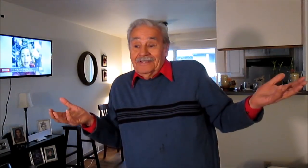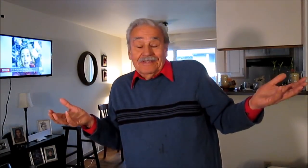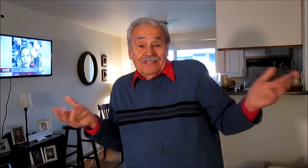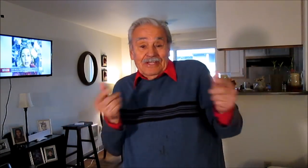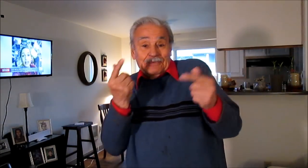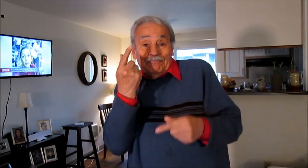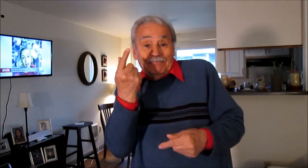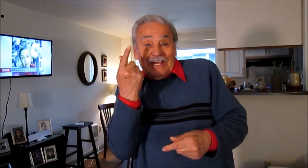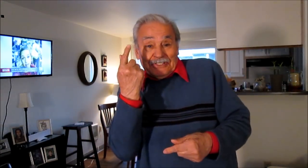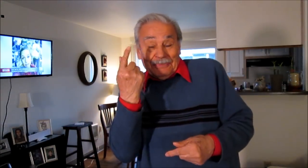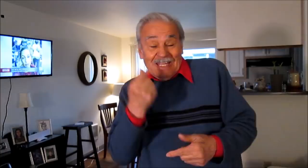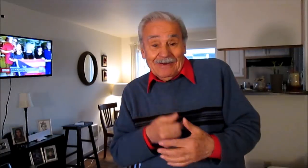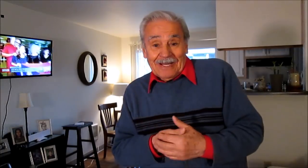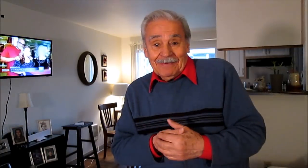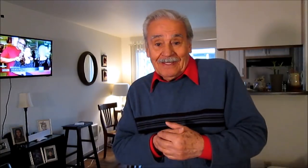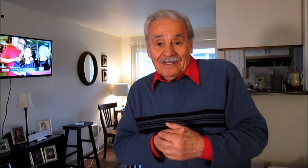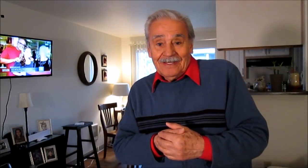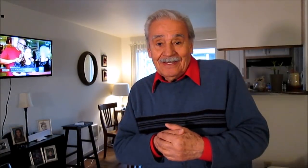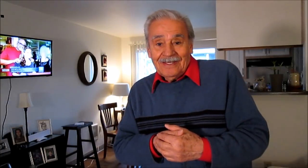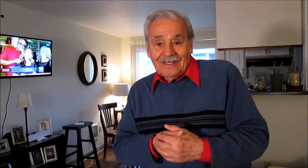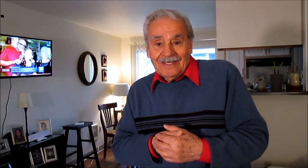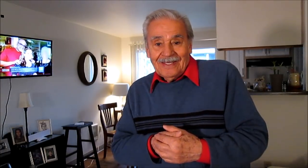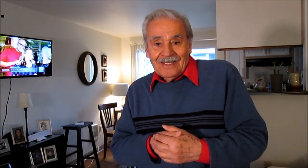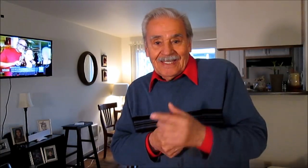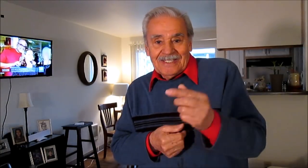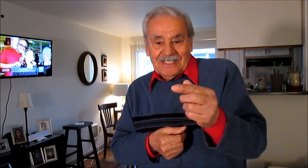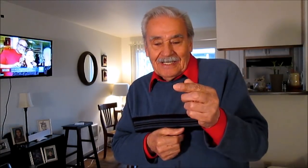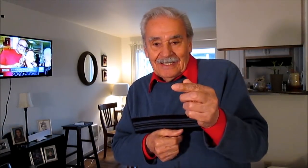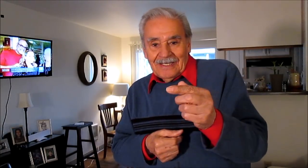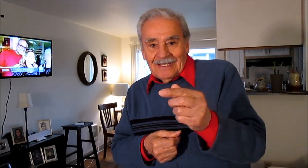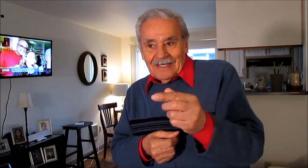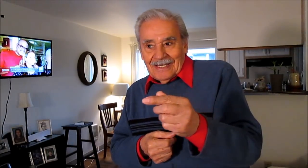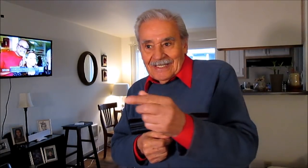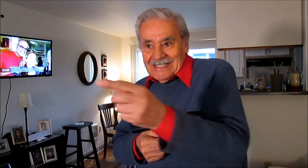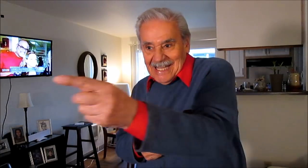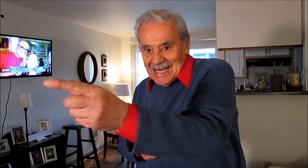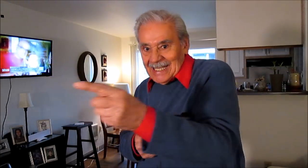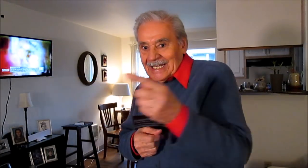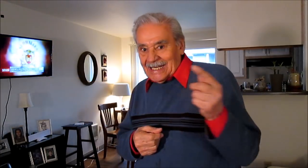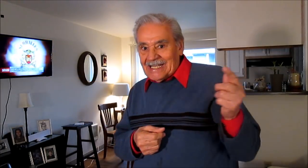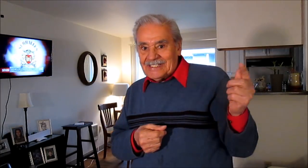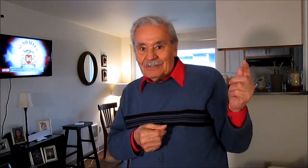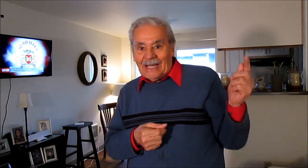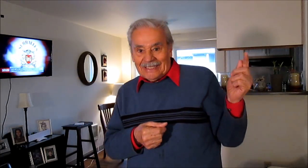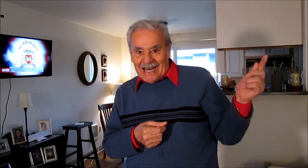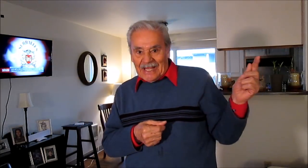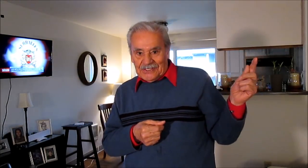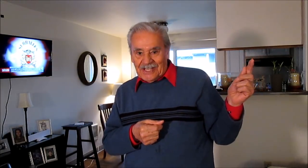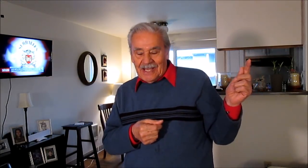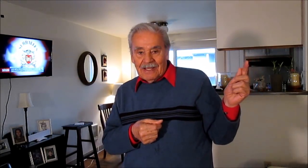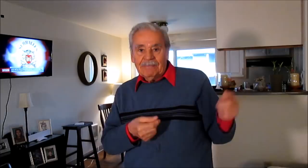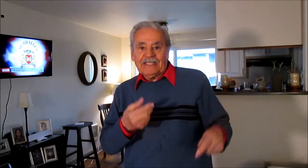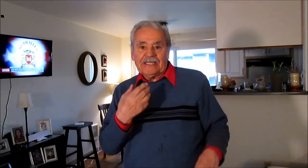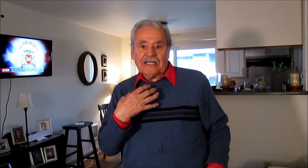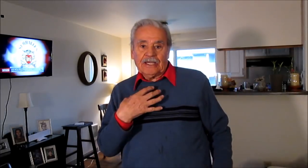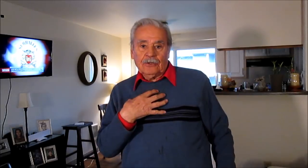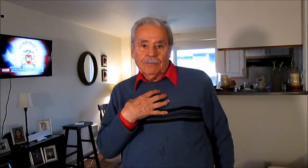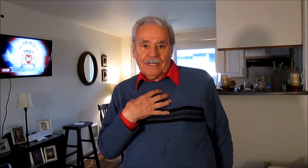Ni un peso me daban a mí. Es decir, si alguien quería hacer una tranza, me tenía que comprar,